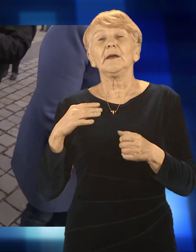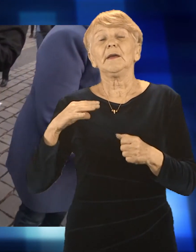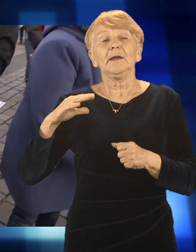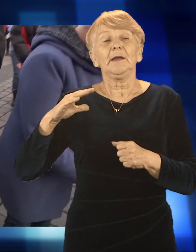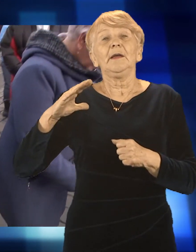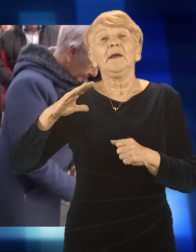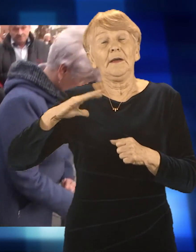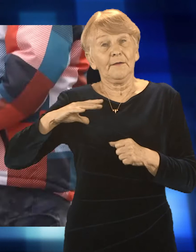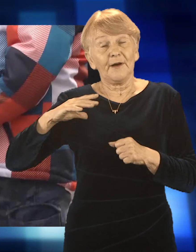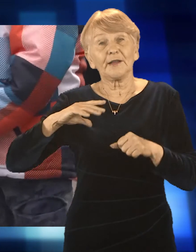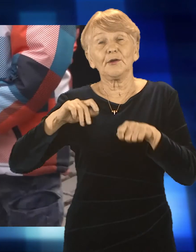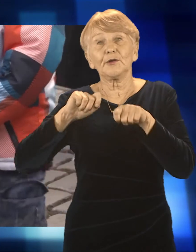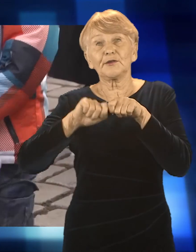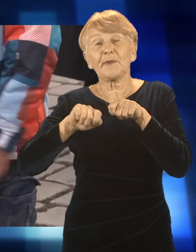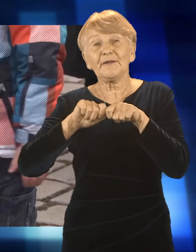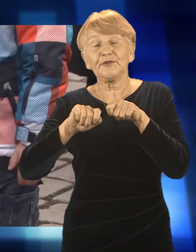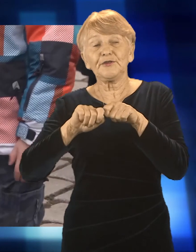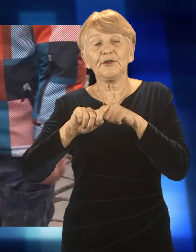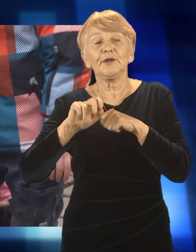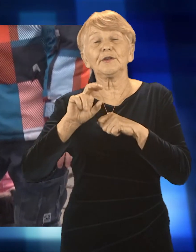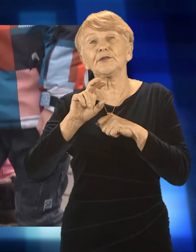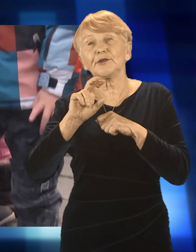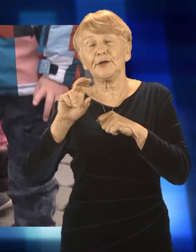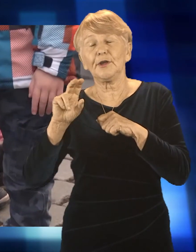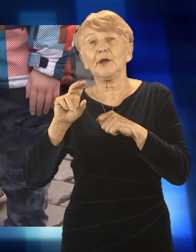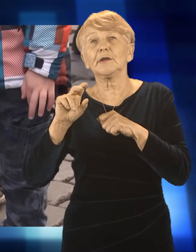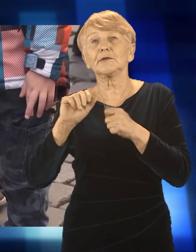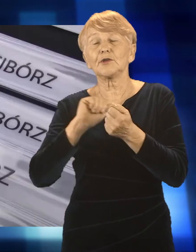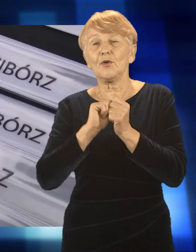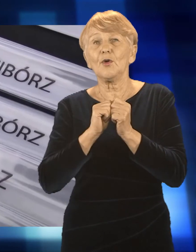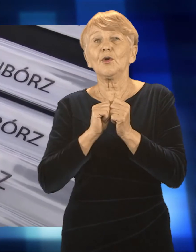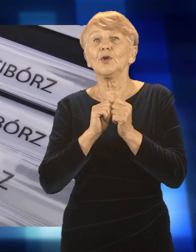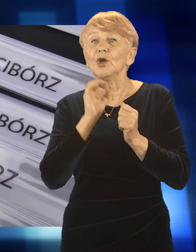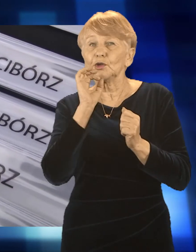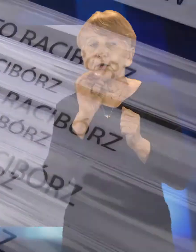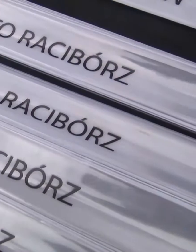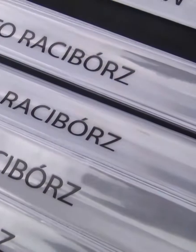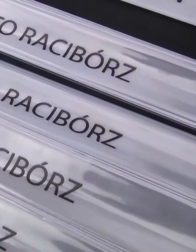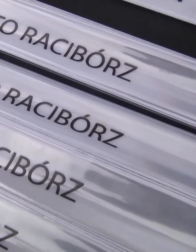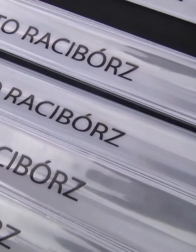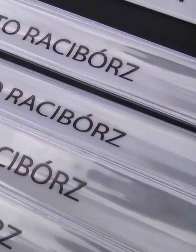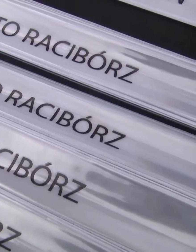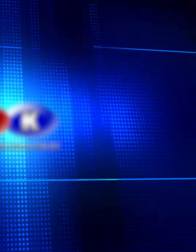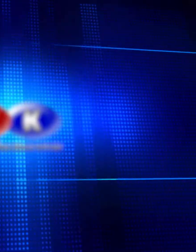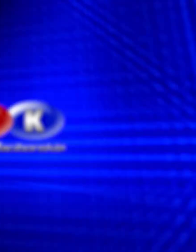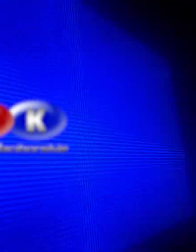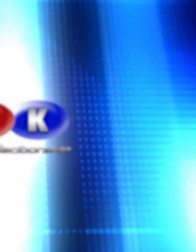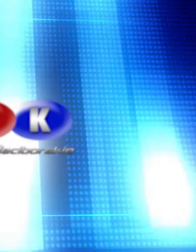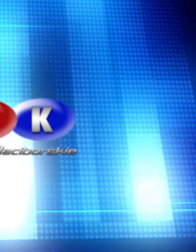one odpowiednie normy jakościowe. Wybierając odblaski kontrolujemy też jakość ich wykonania oraz wytrzymałość materiału.